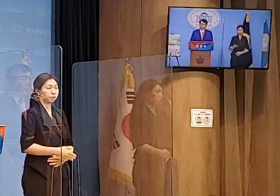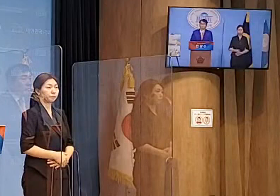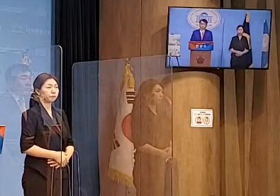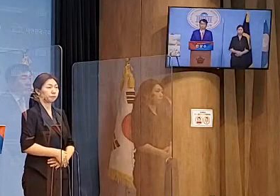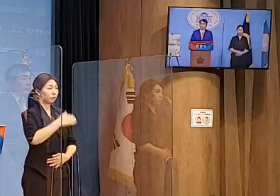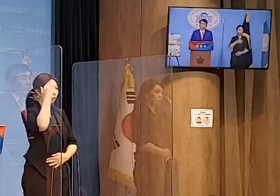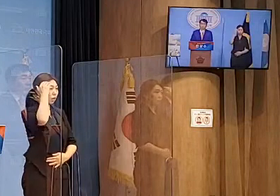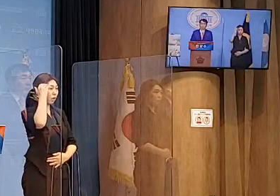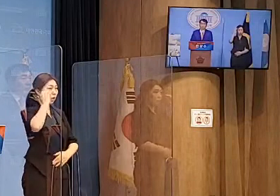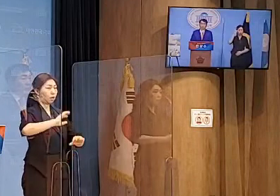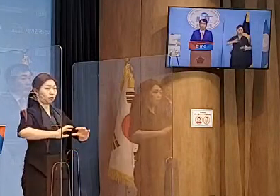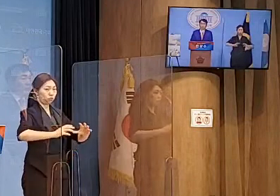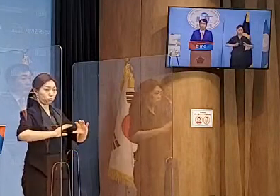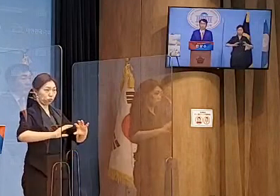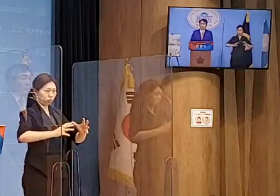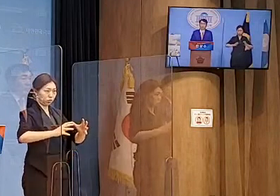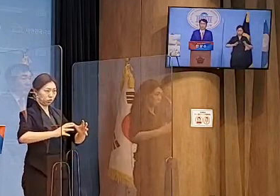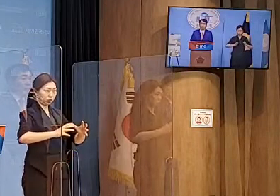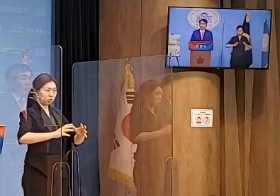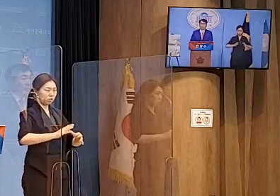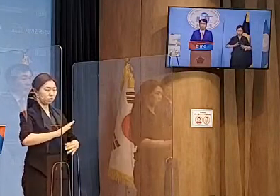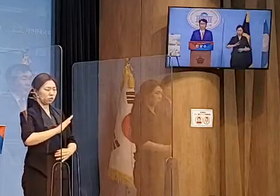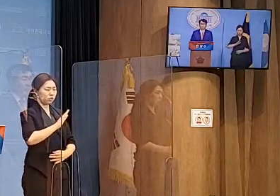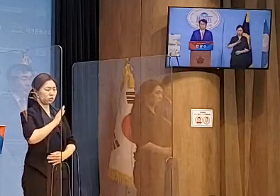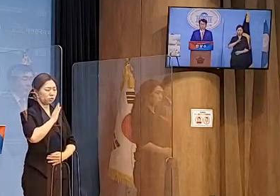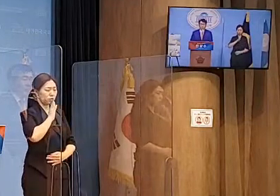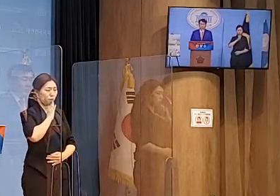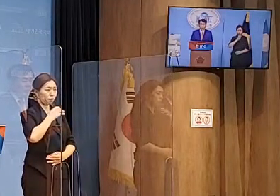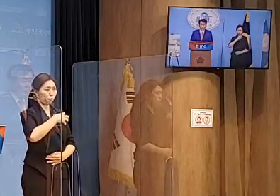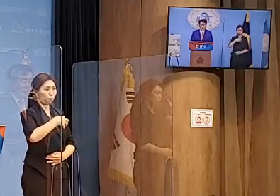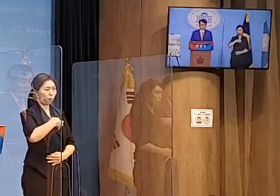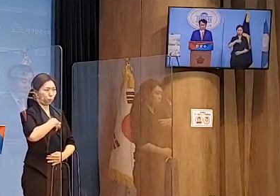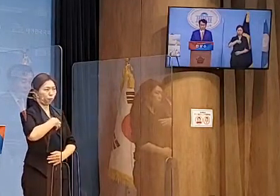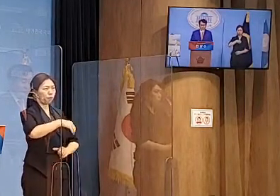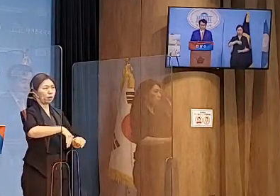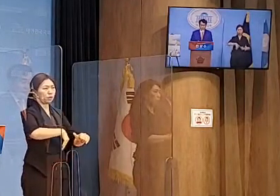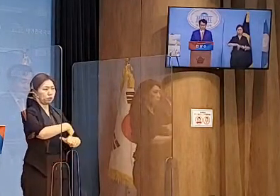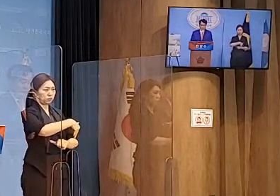대한민국이 절대절명의 위기입니다.